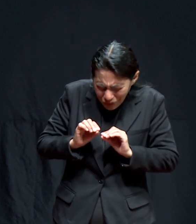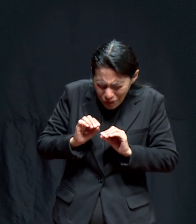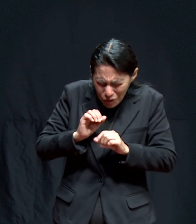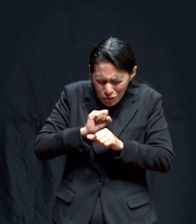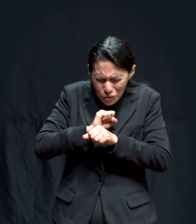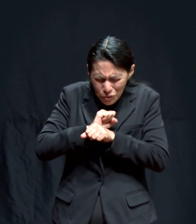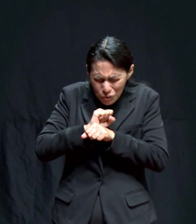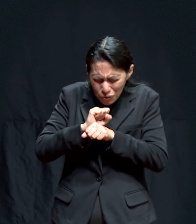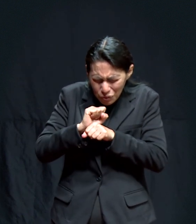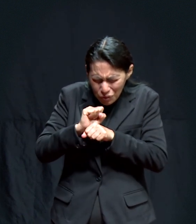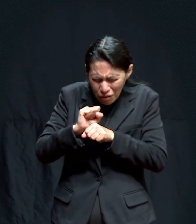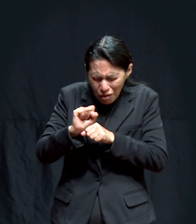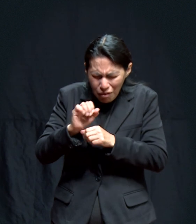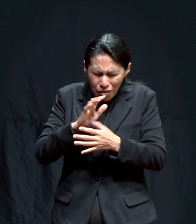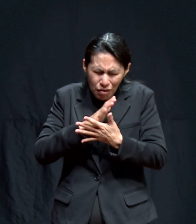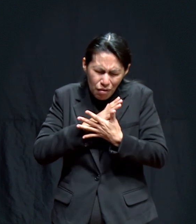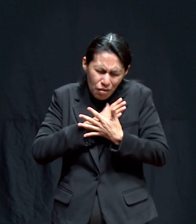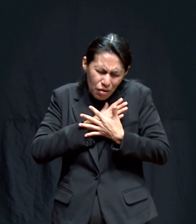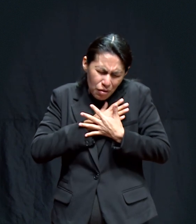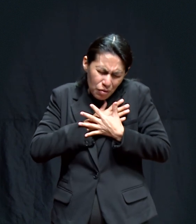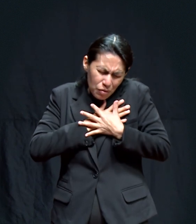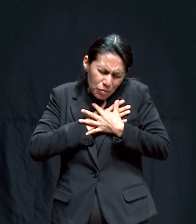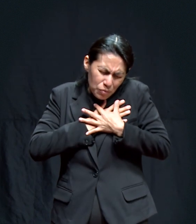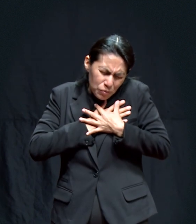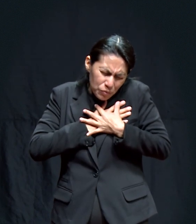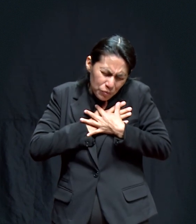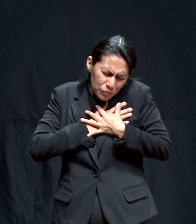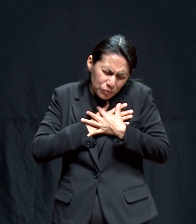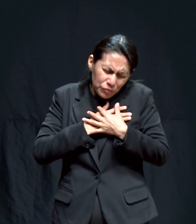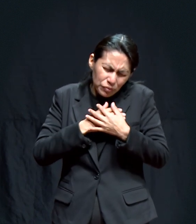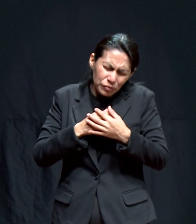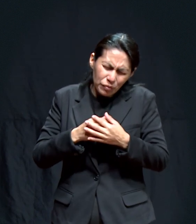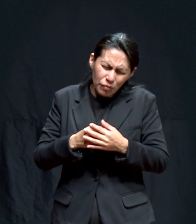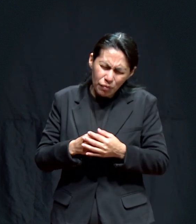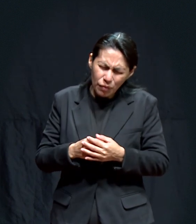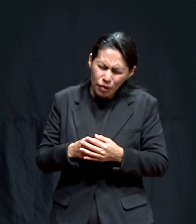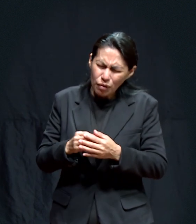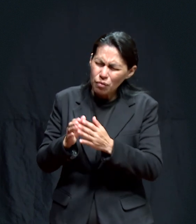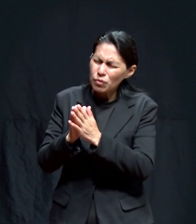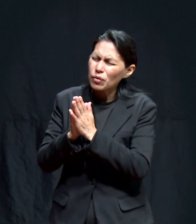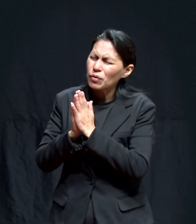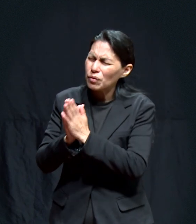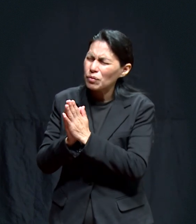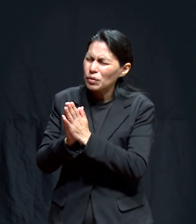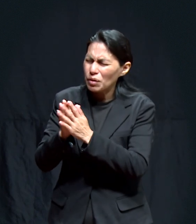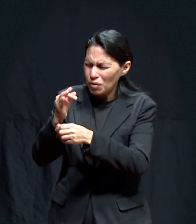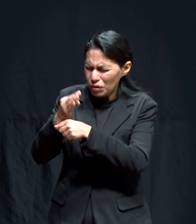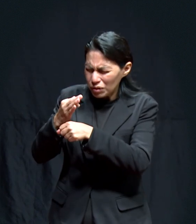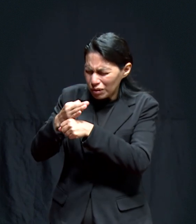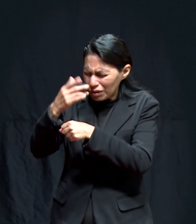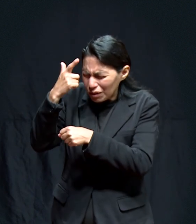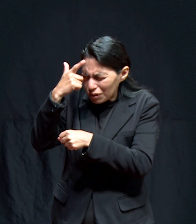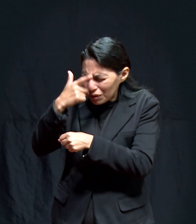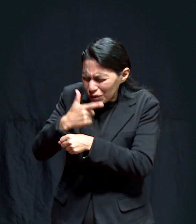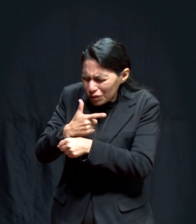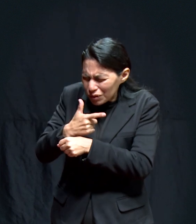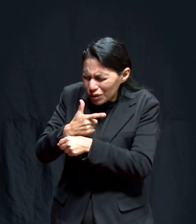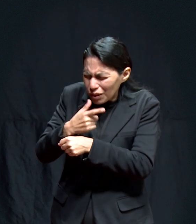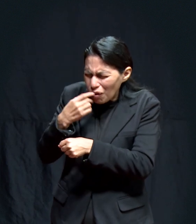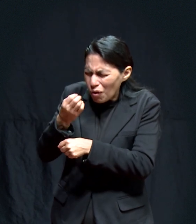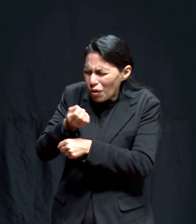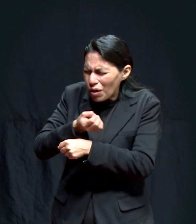Así te suplicamos En esta mañana En esta tarde Señor Tarde noche Que escuchen Nuestras